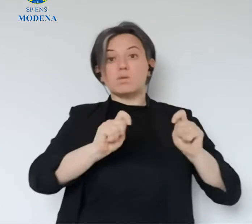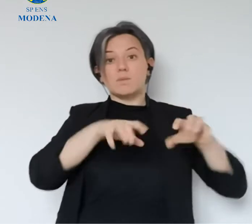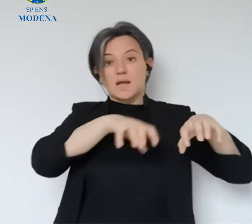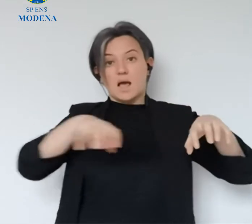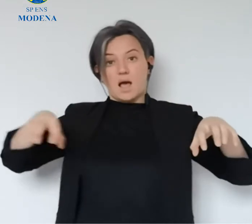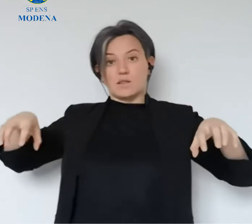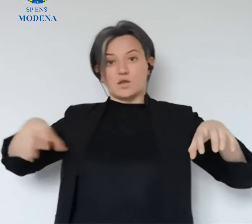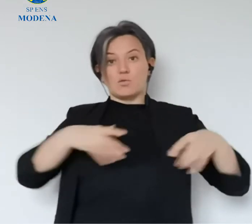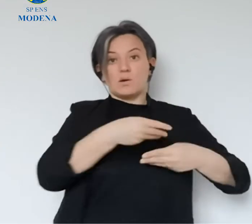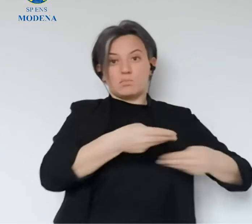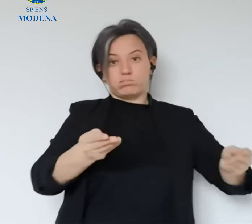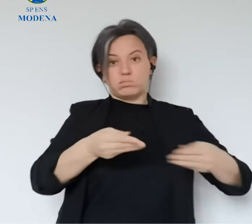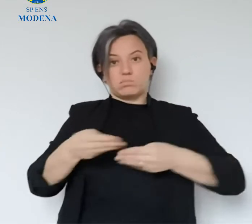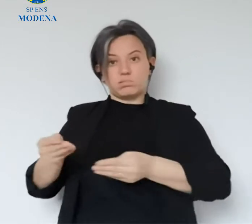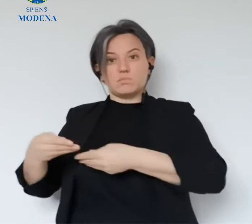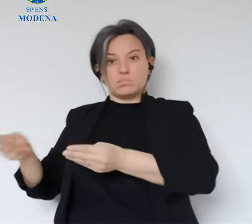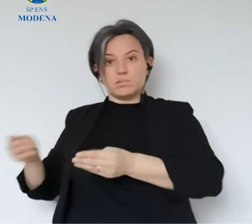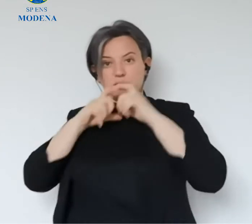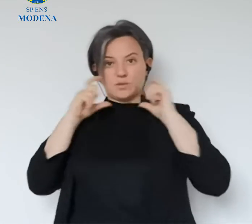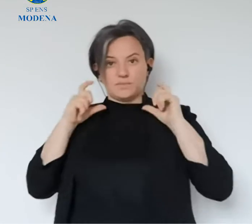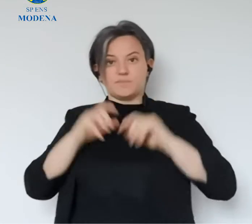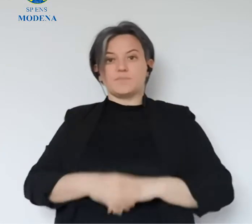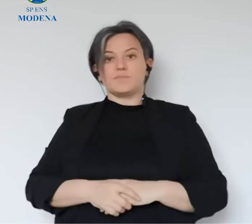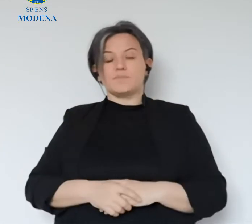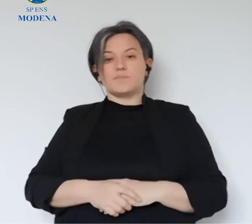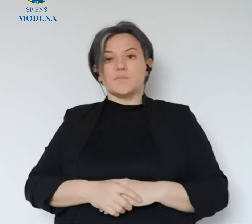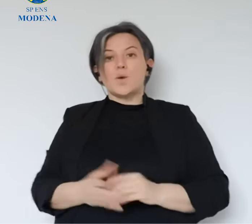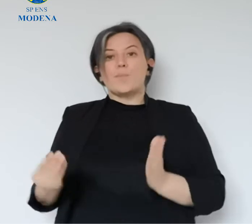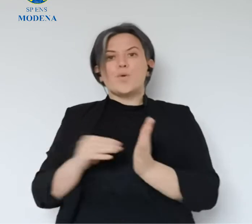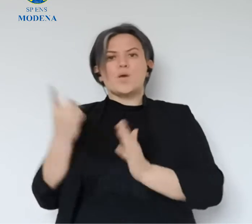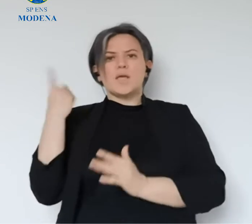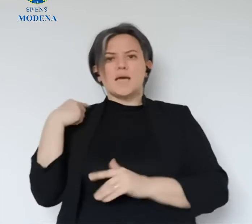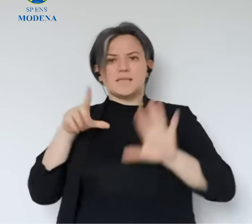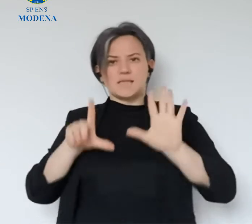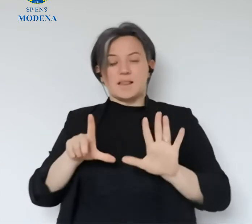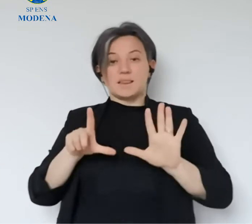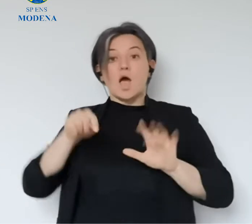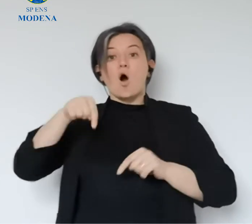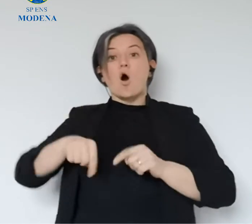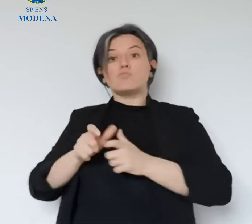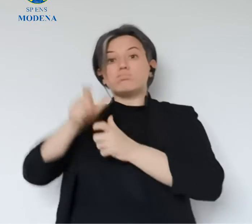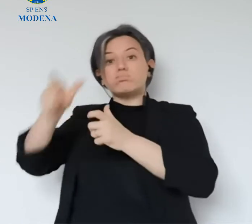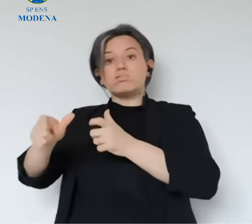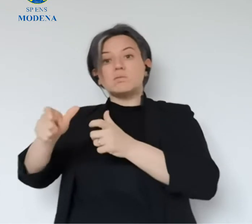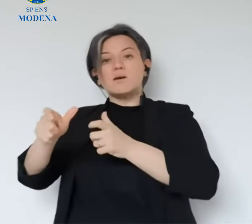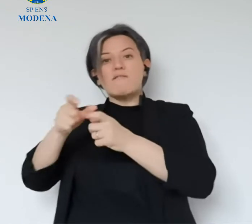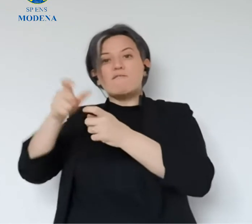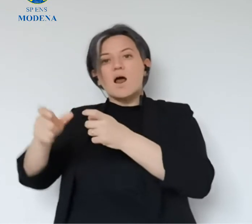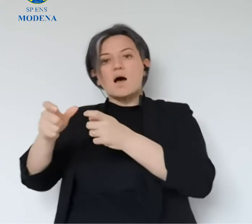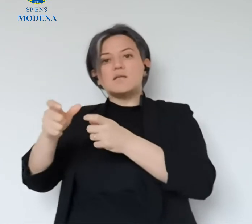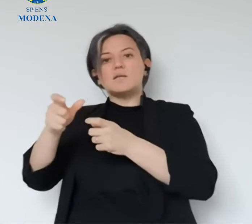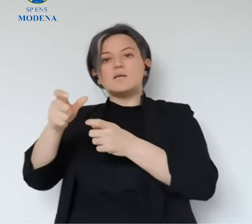ancora migliaia di mascherine dinanzi a sei supermercati della città che si aggiungono ai sette di